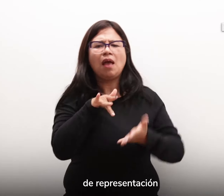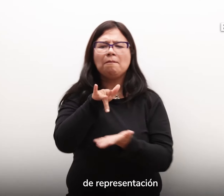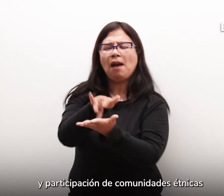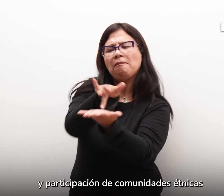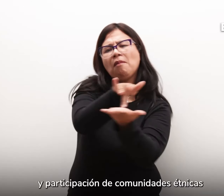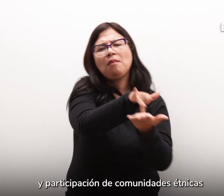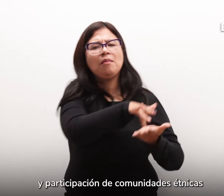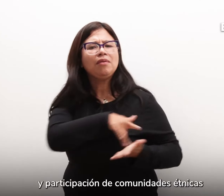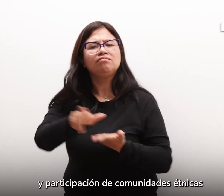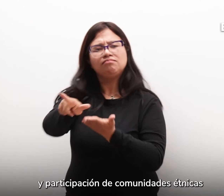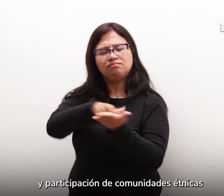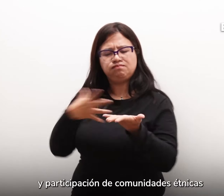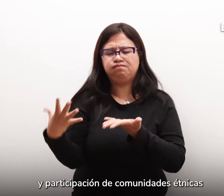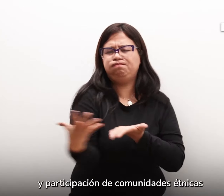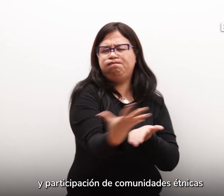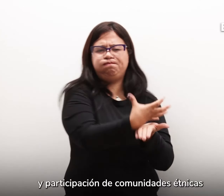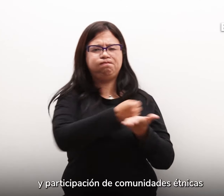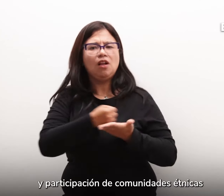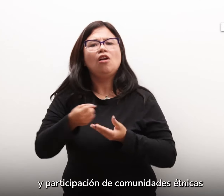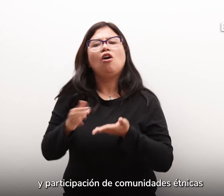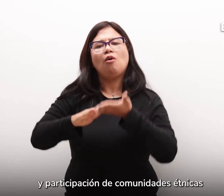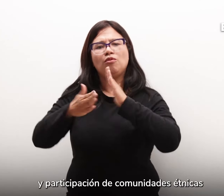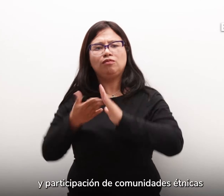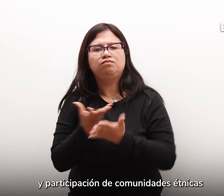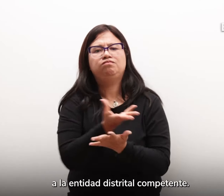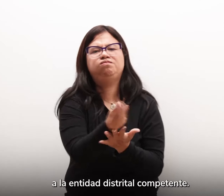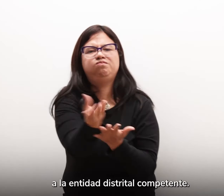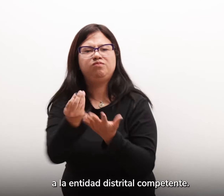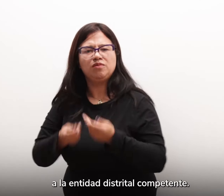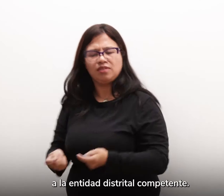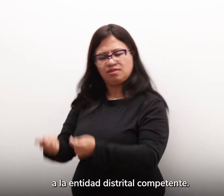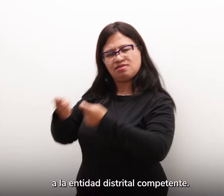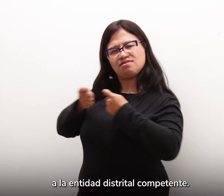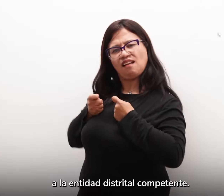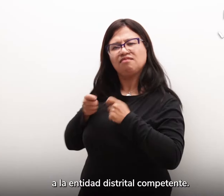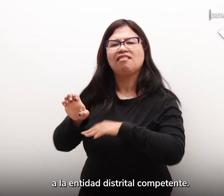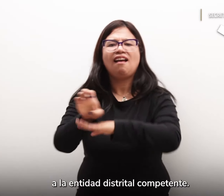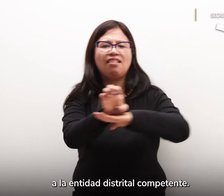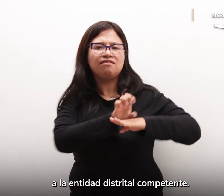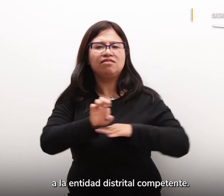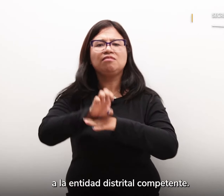y participación de comunidades étnicas a la entidad distrital competente.